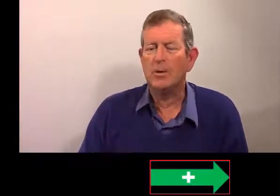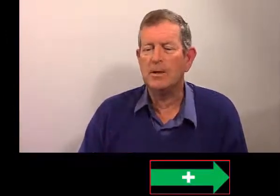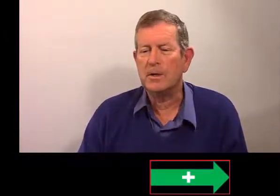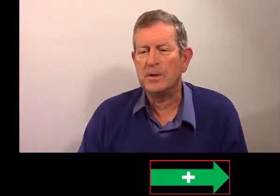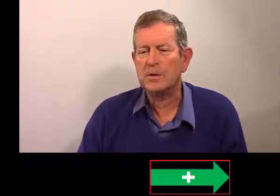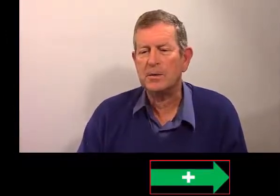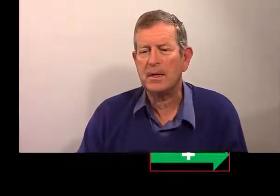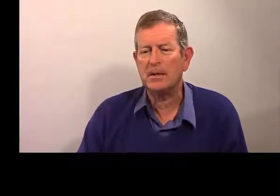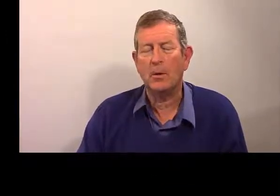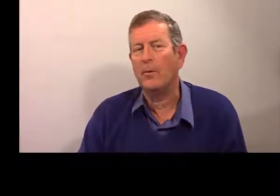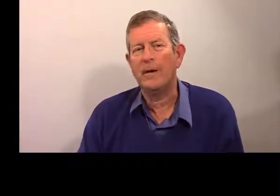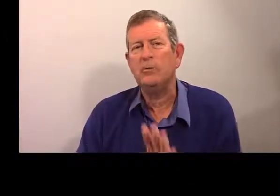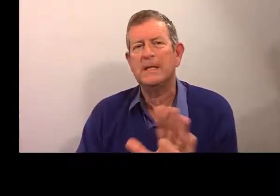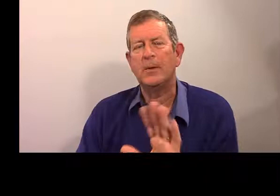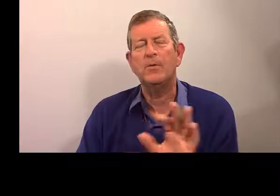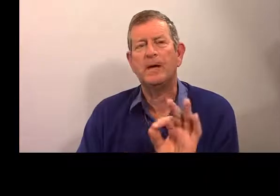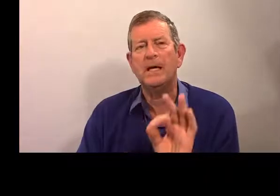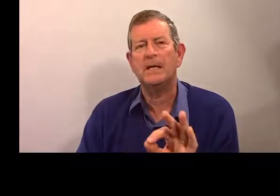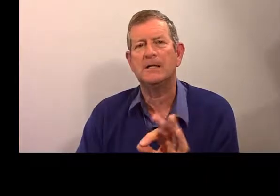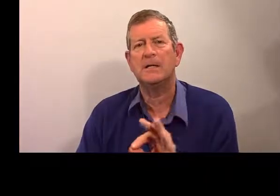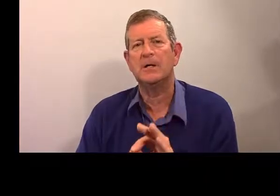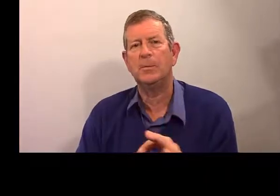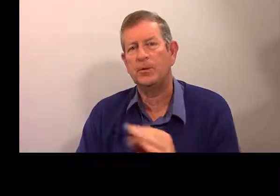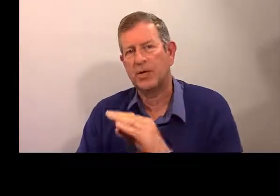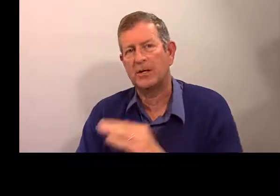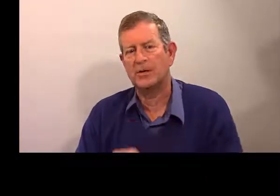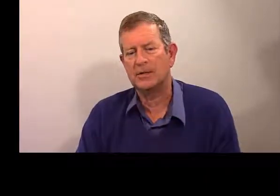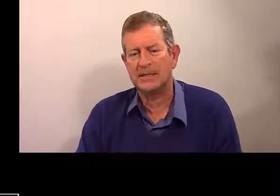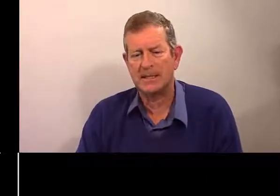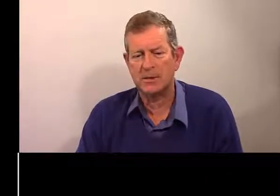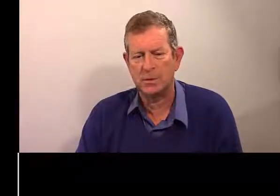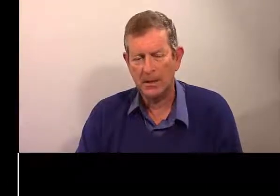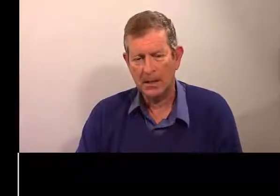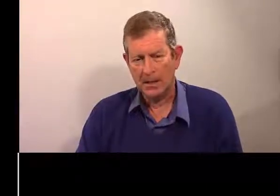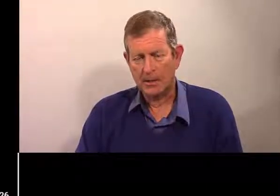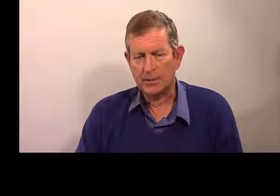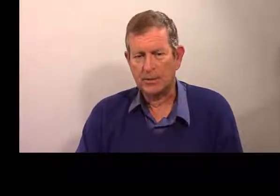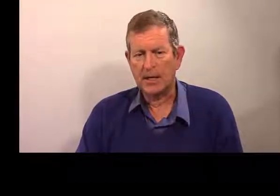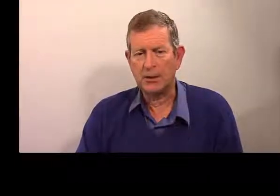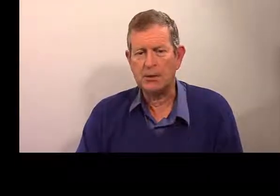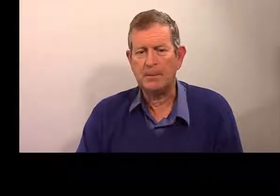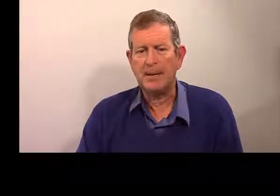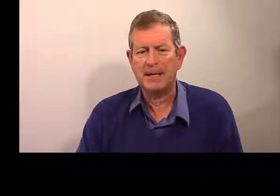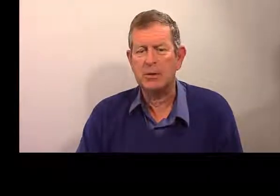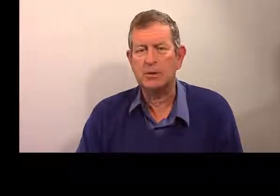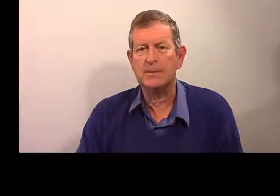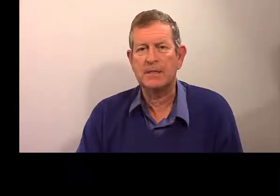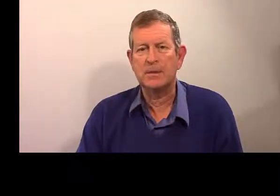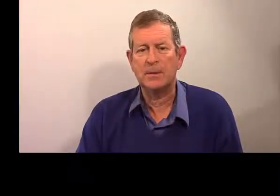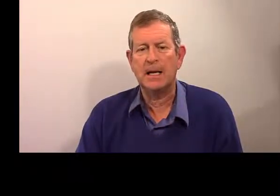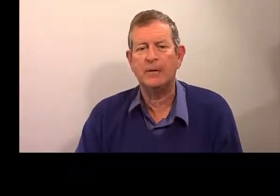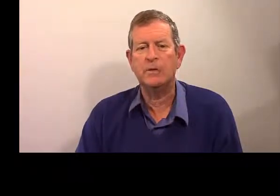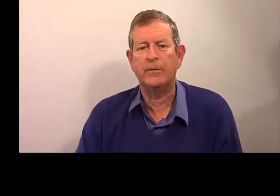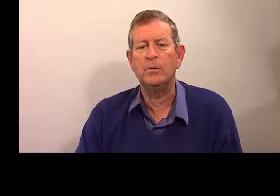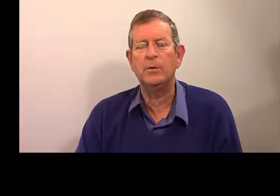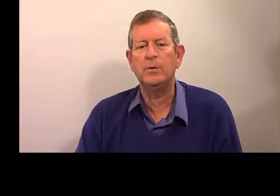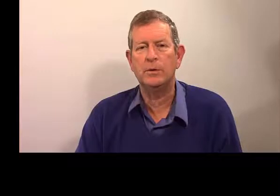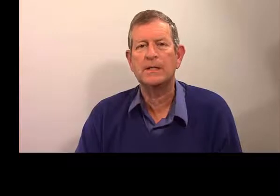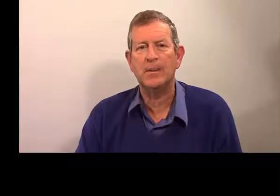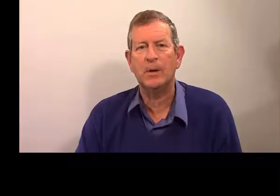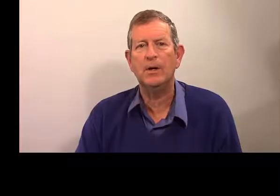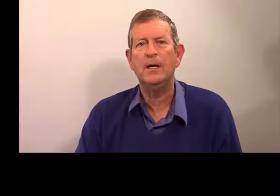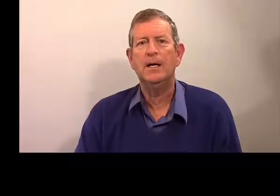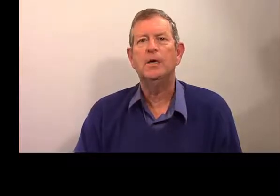Alors, commençons dans, on va tout simplement faire quelques exemples de chaque section. Commençons dans la deuxième partie, deuxième section et là, nous avons